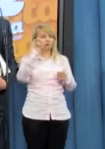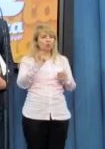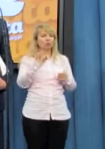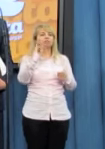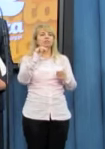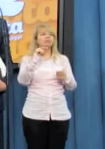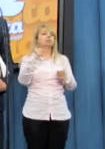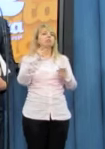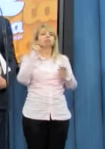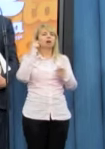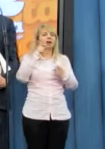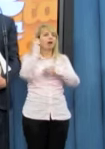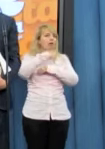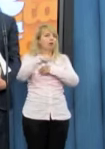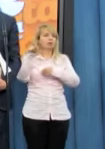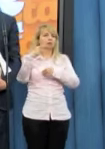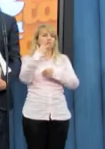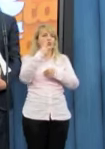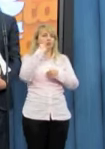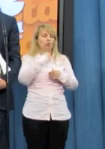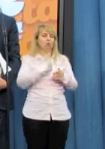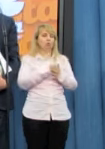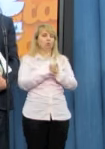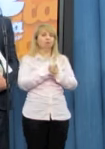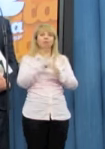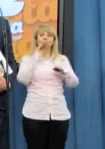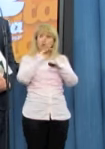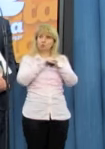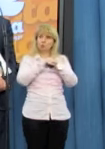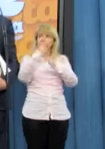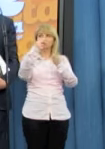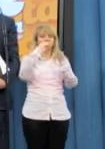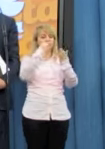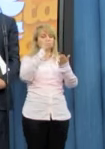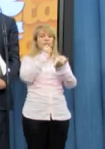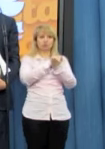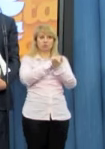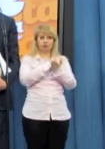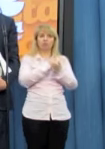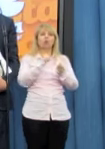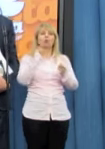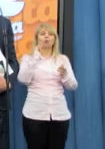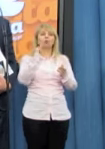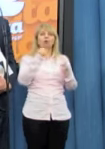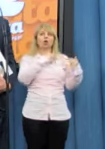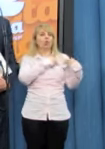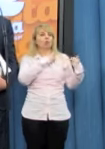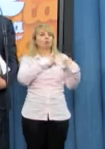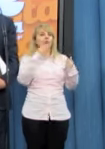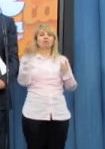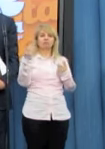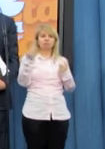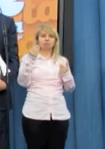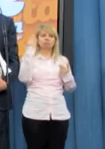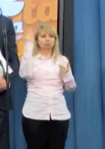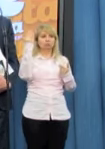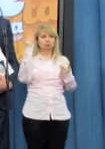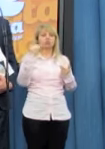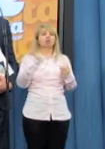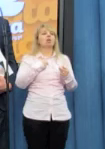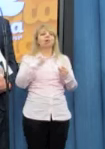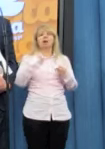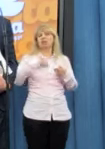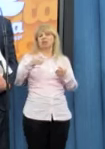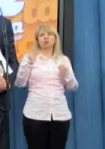Zgodnie z procedurą, bo jak Państwo widzieliście, to czytam na Komisji Finansów Publicznych, ja w żaden sposób nie dałem się sprowokować w jakiejkolwiek